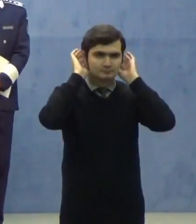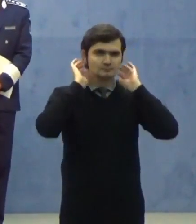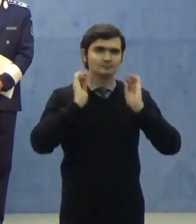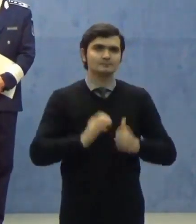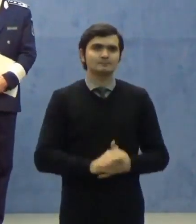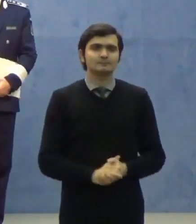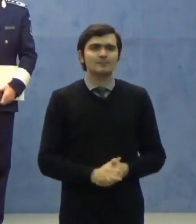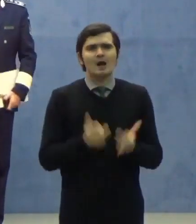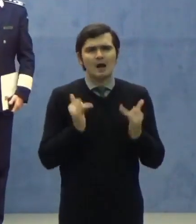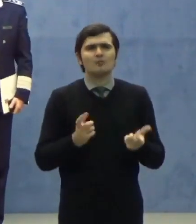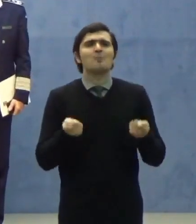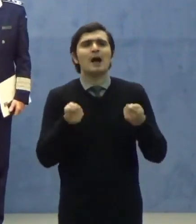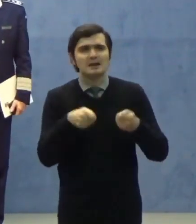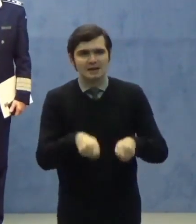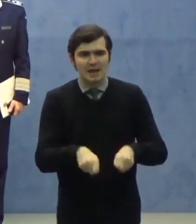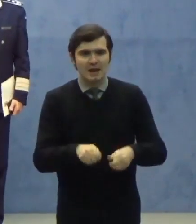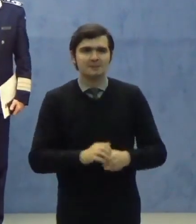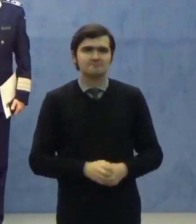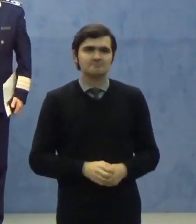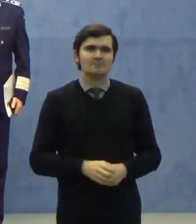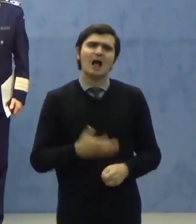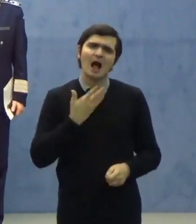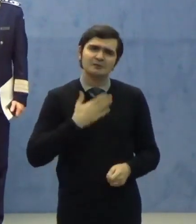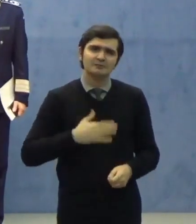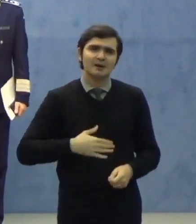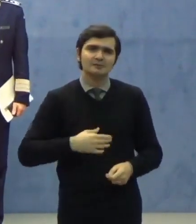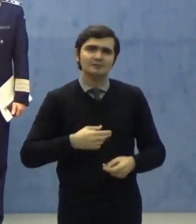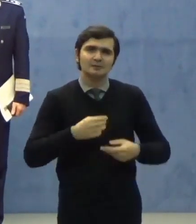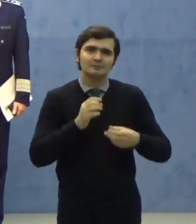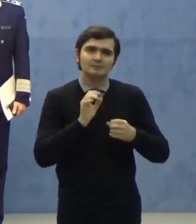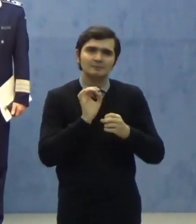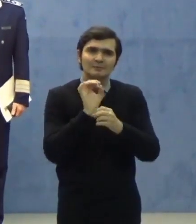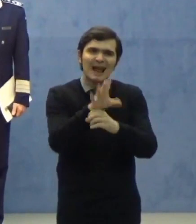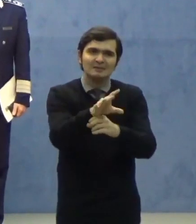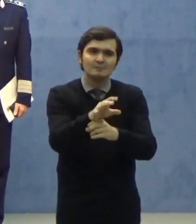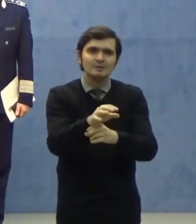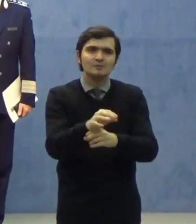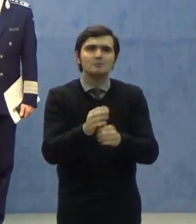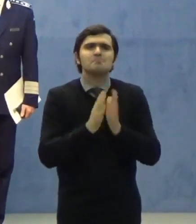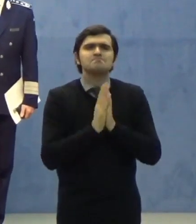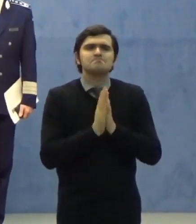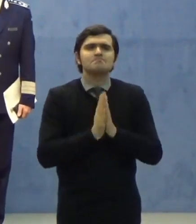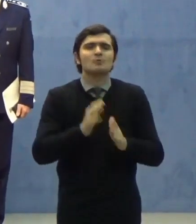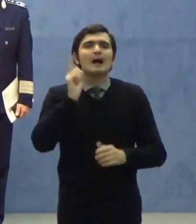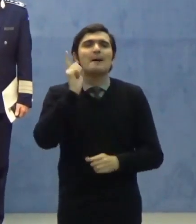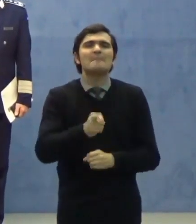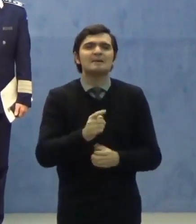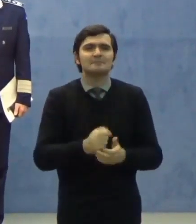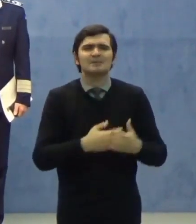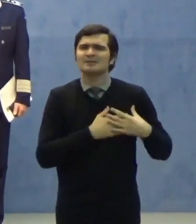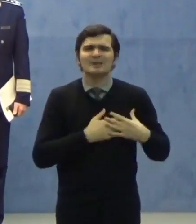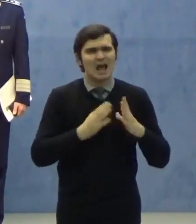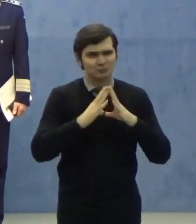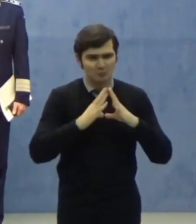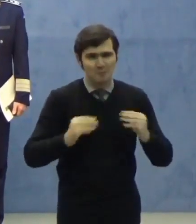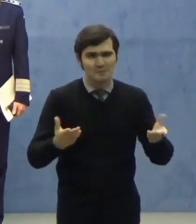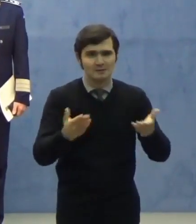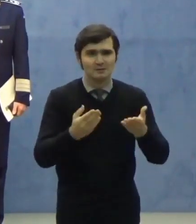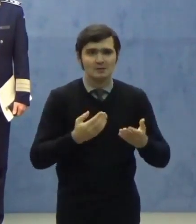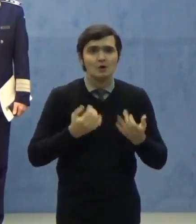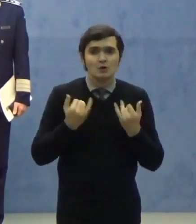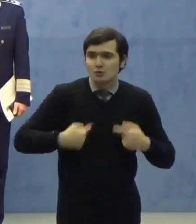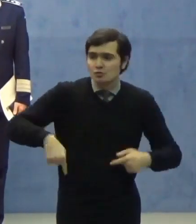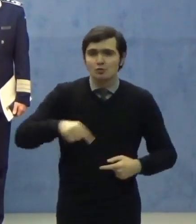în încheiere aș dori să transmit un apel dragi români ne confruntăm